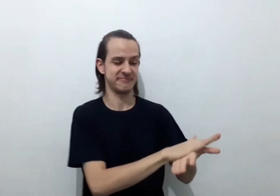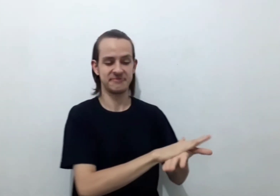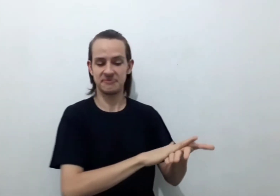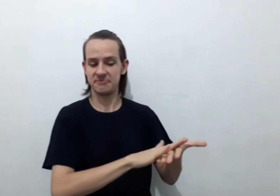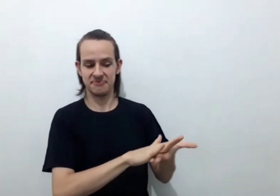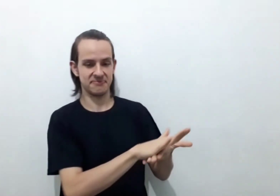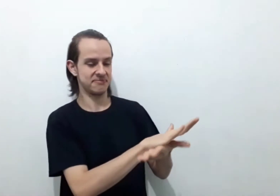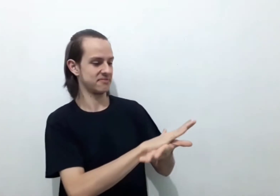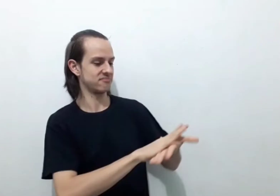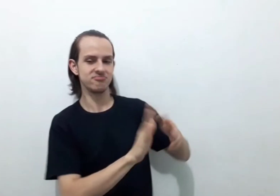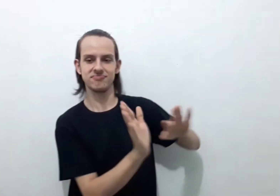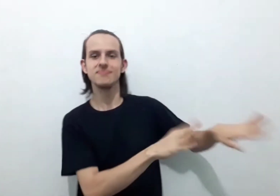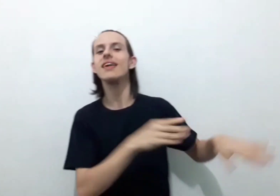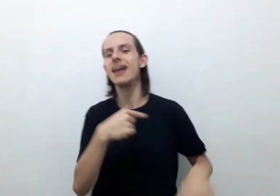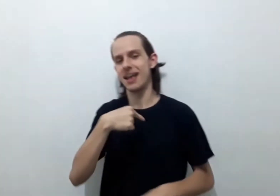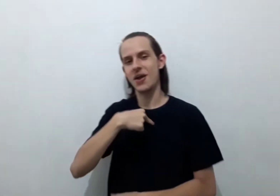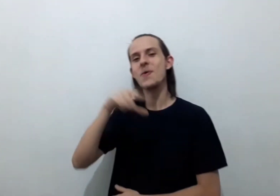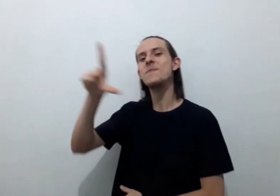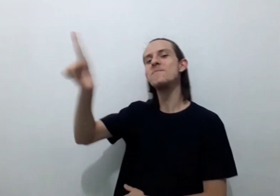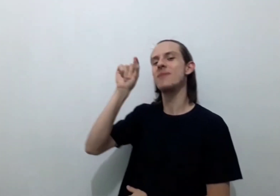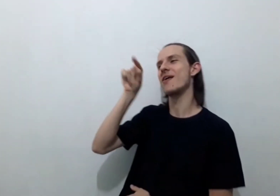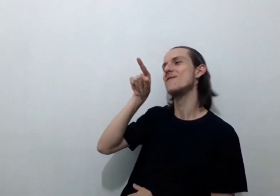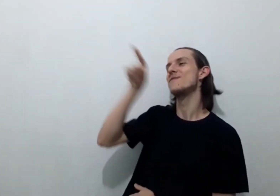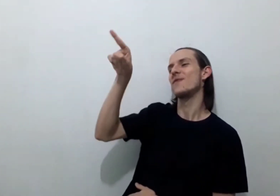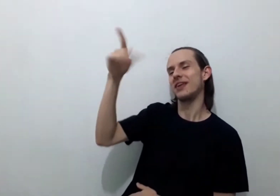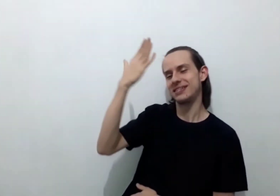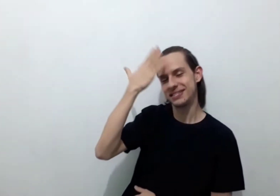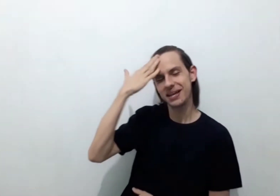Julguei sem valor a riqueza